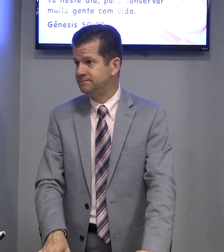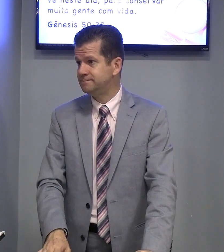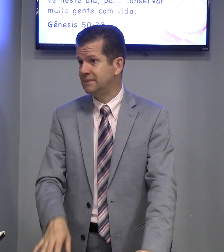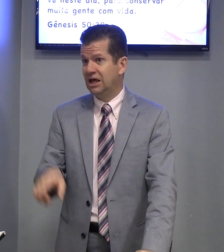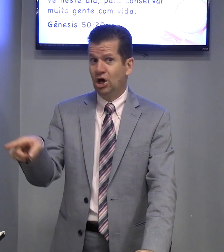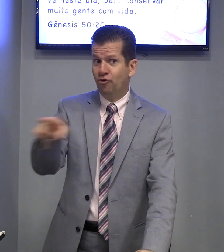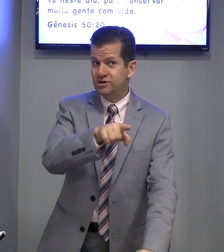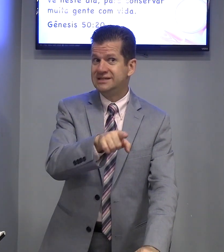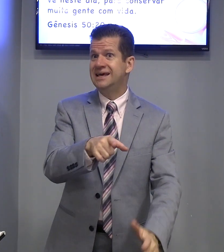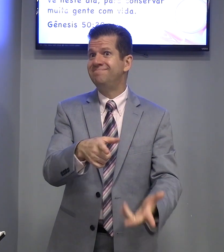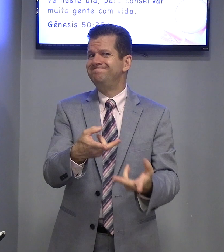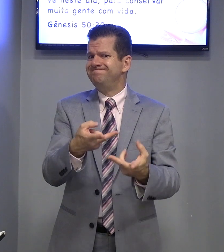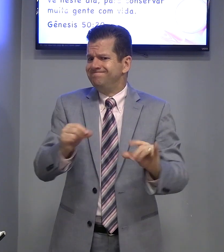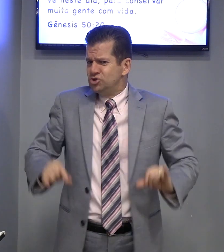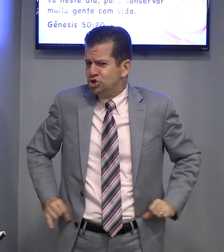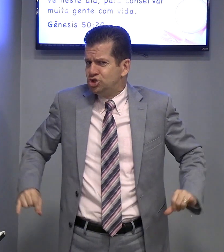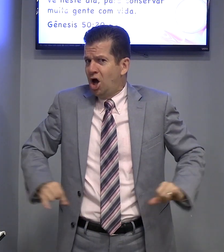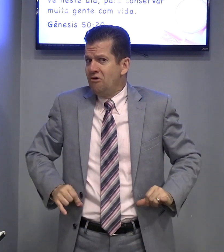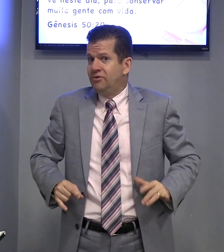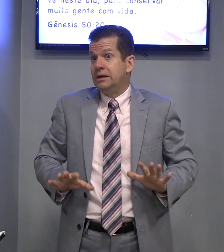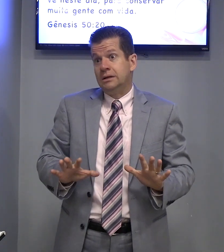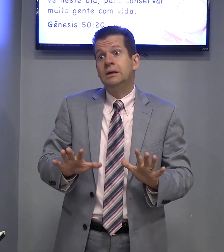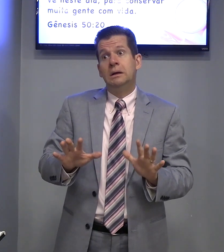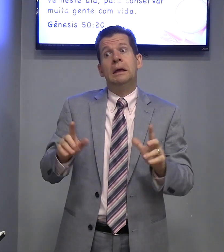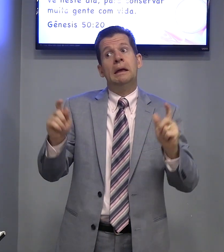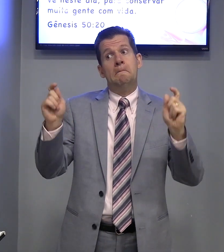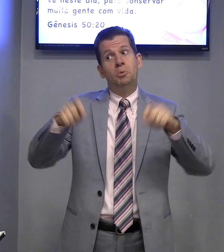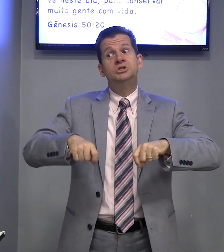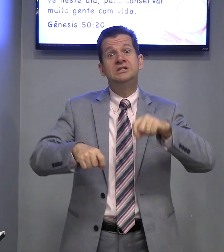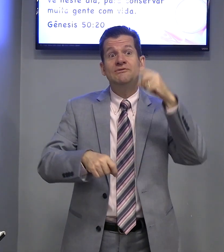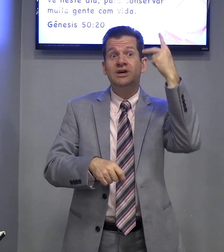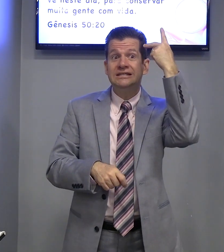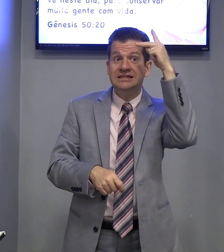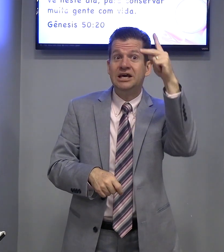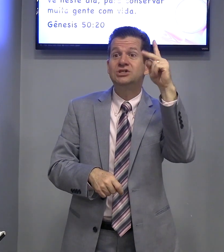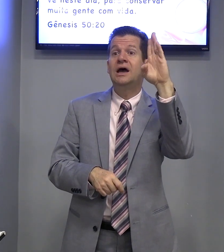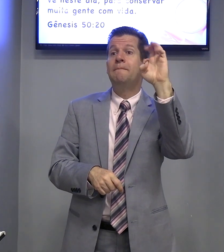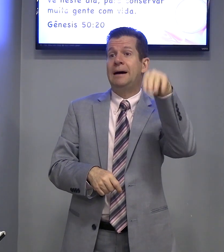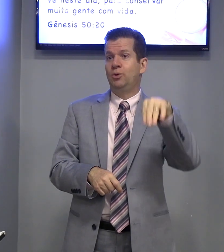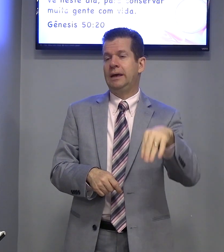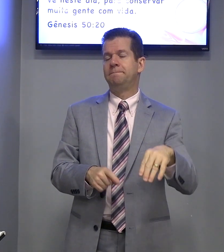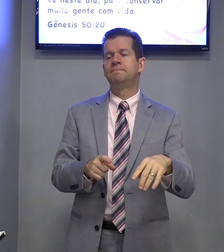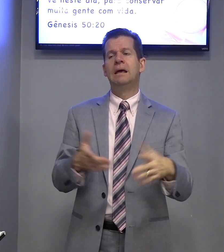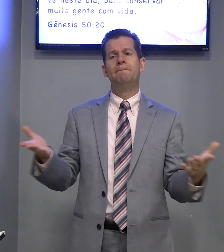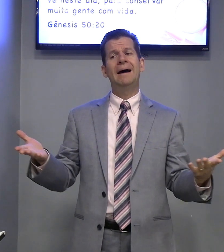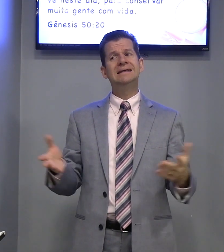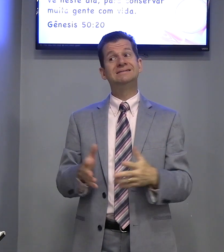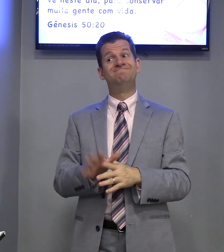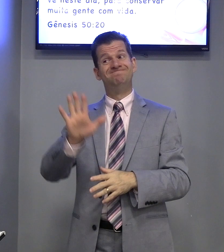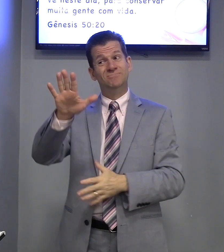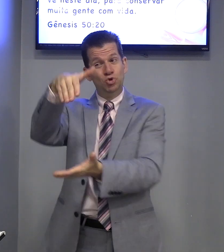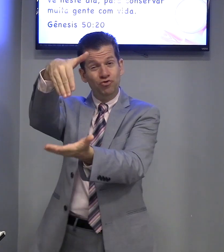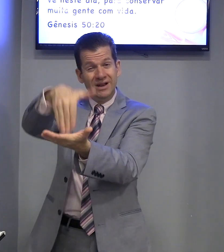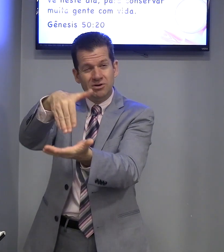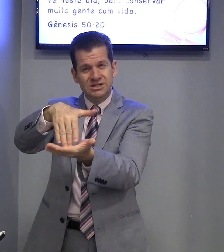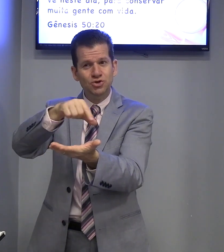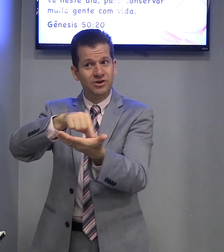Você sofre, possível que seja para o bem. Mas, o finalzinho do